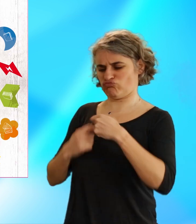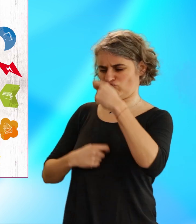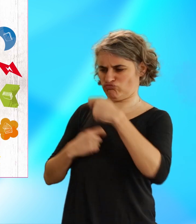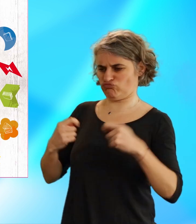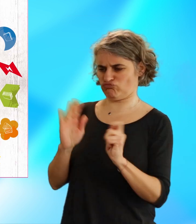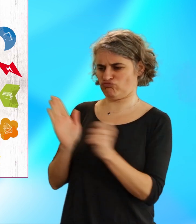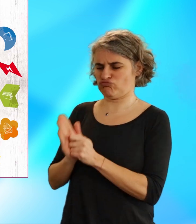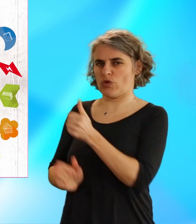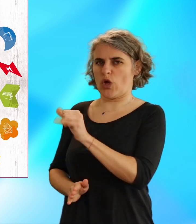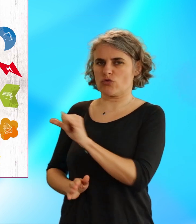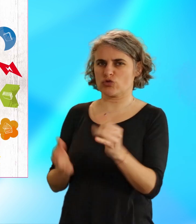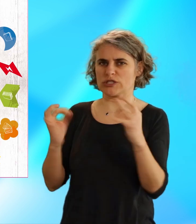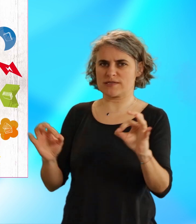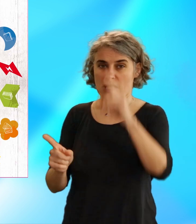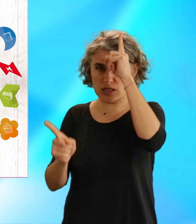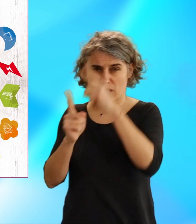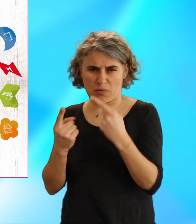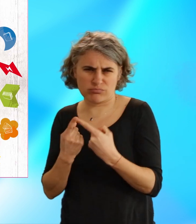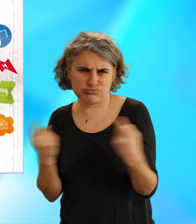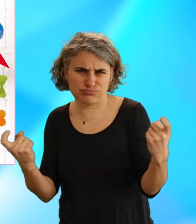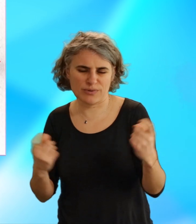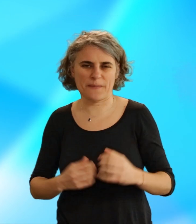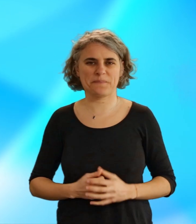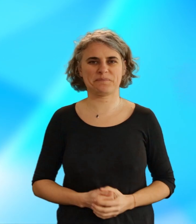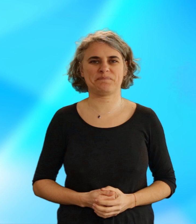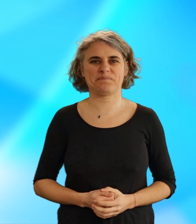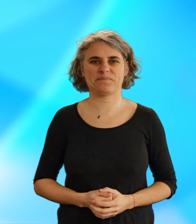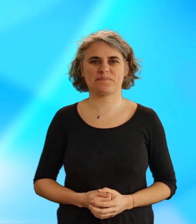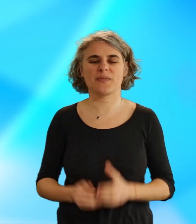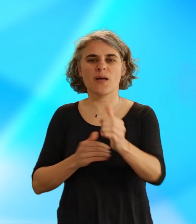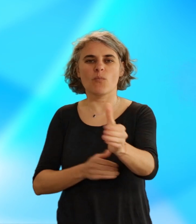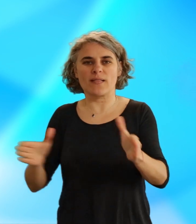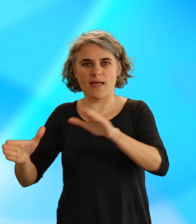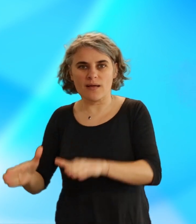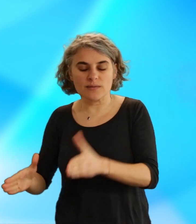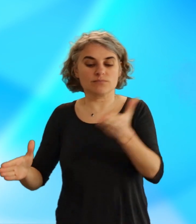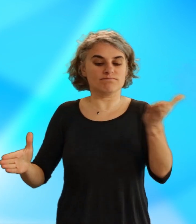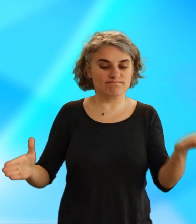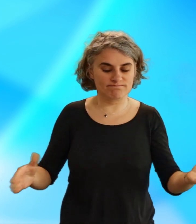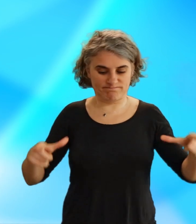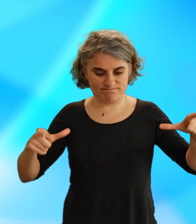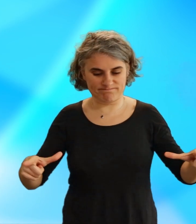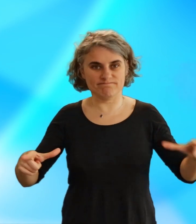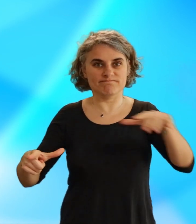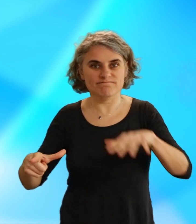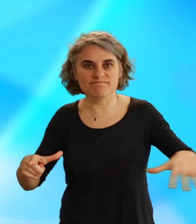1 à 10 sur divers sujets. Matériel. Un plateau en relief intégré au couvercle de la boîte.